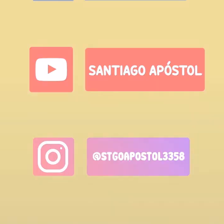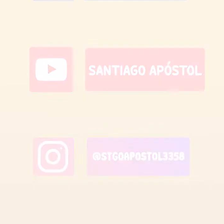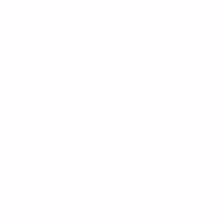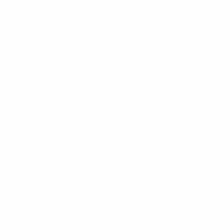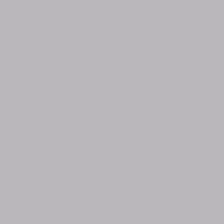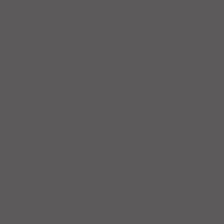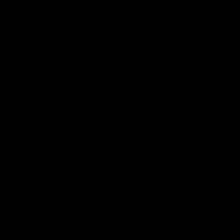Tentando de nuevo